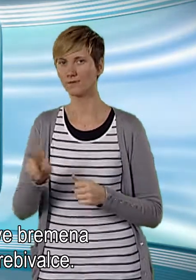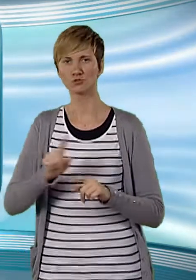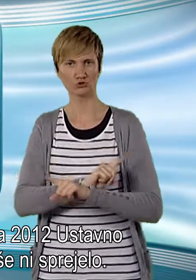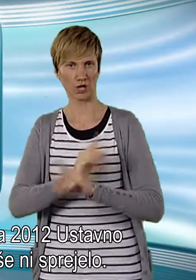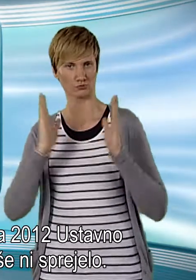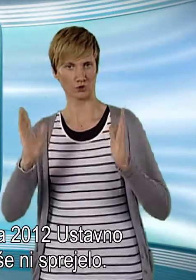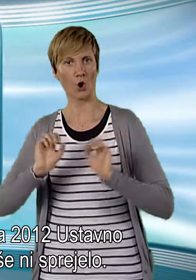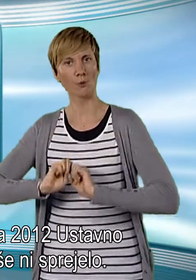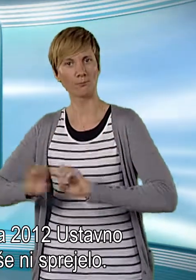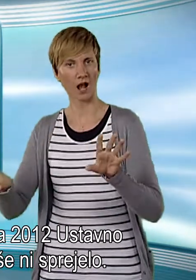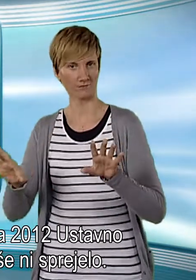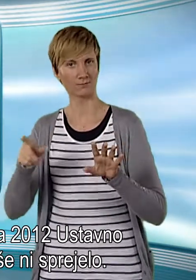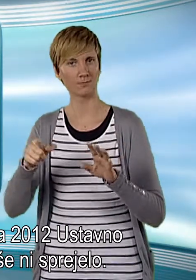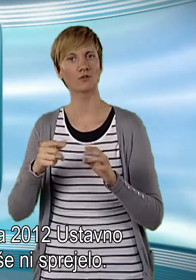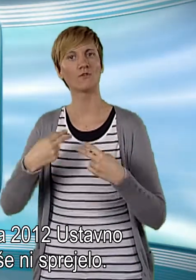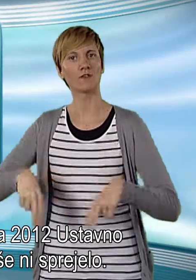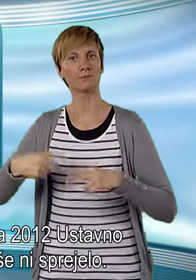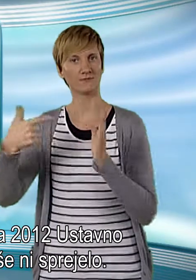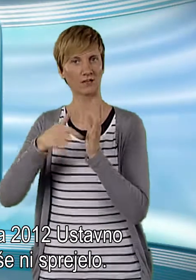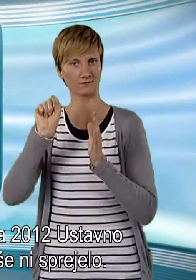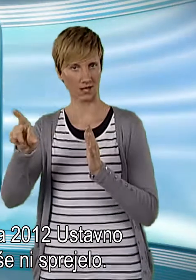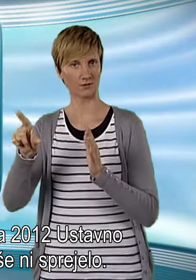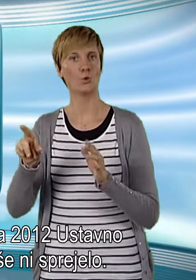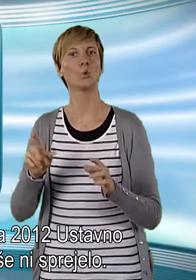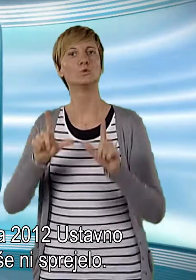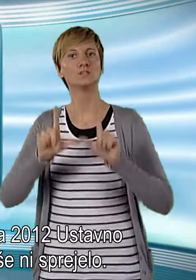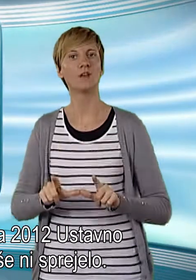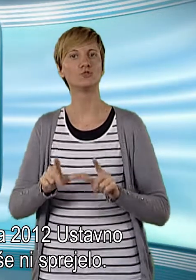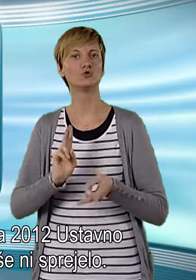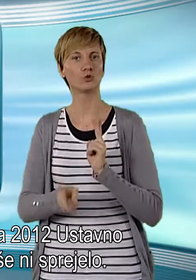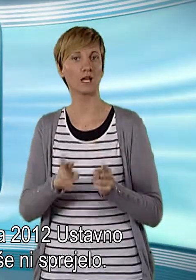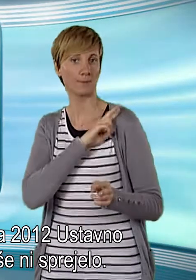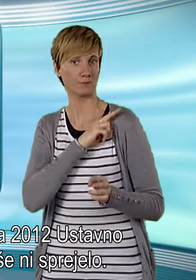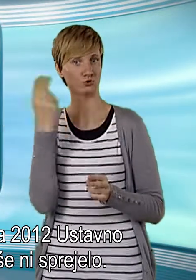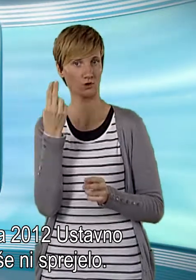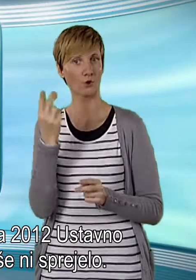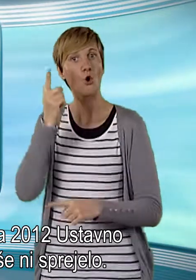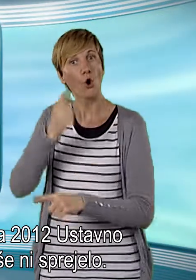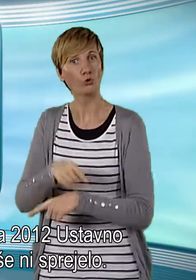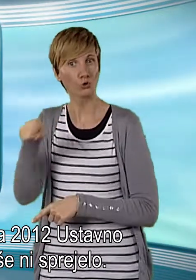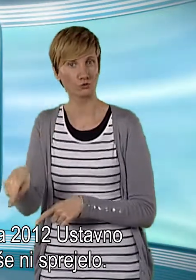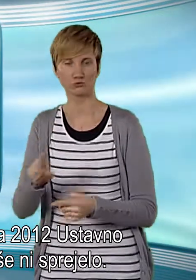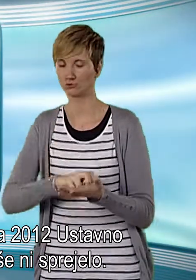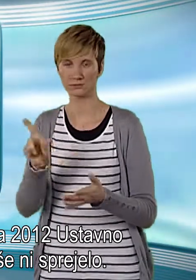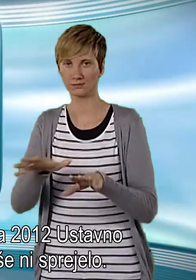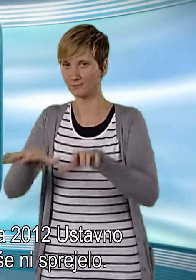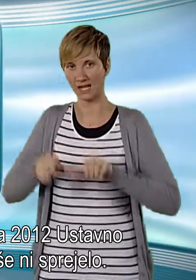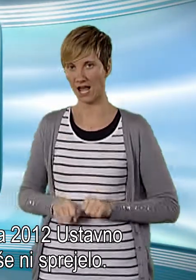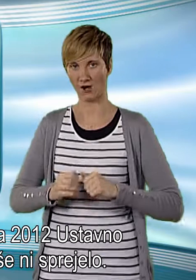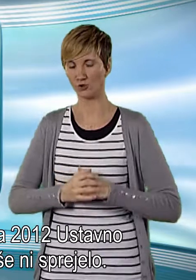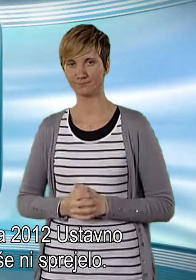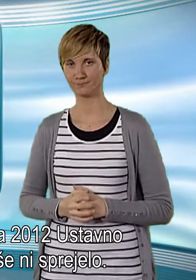V času objave novembra leta 2012 ustavno sodejšče Republike Slovenije odločitve še ni sprejelo.